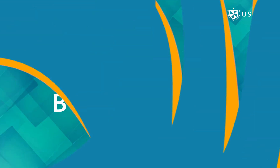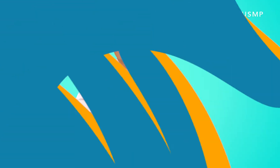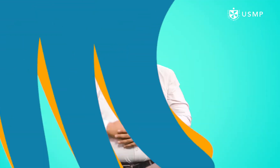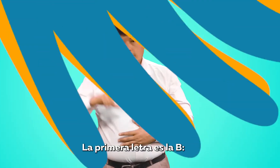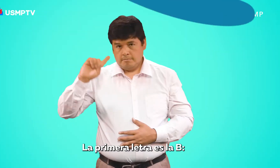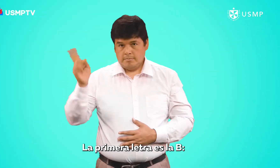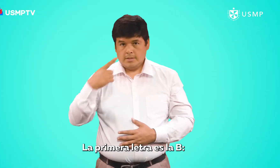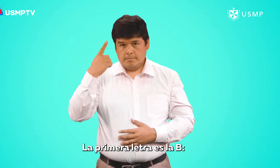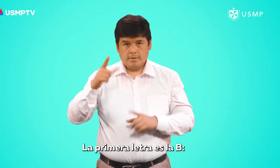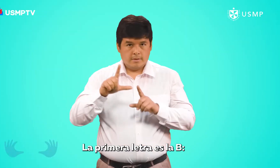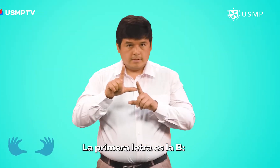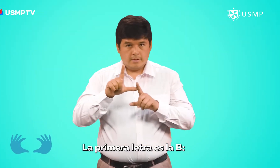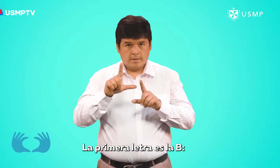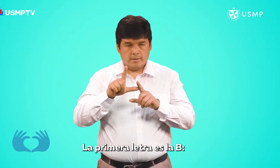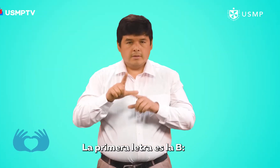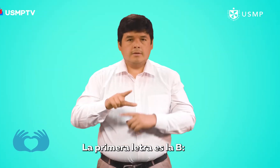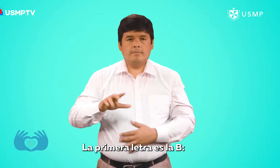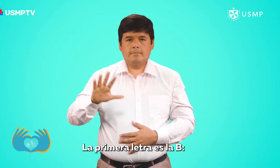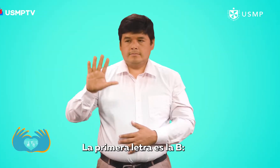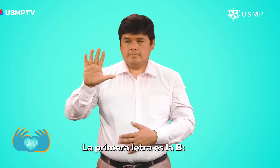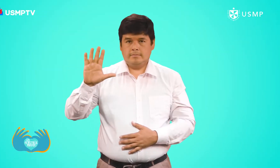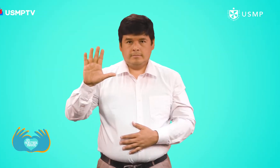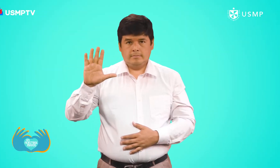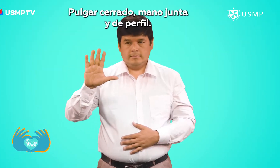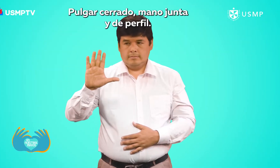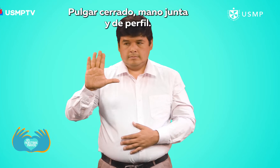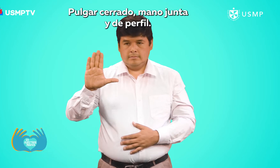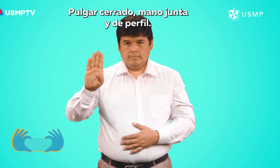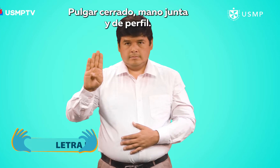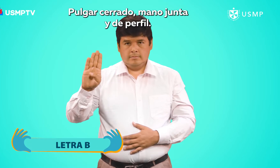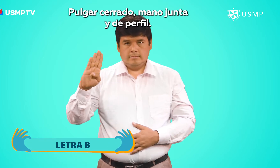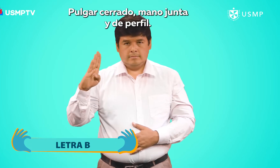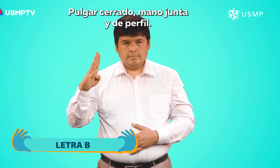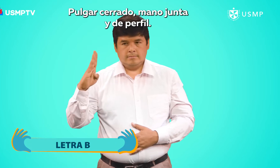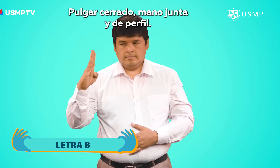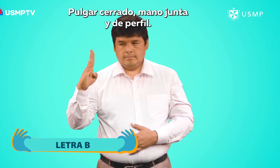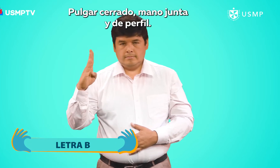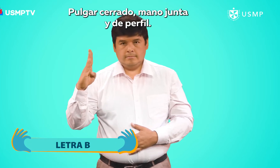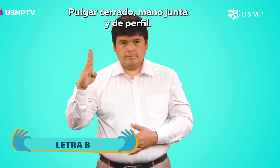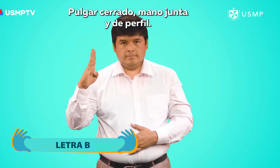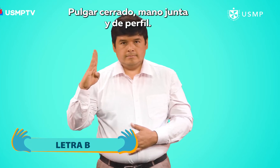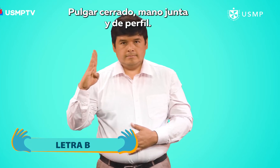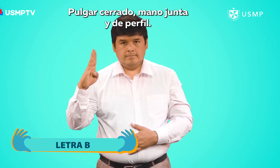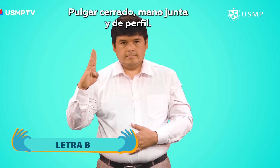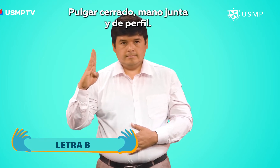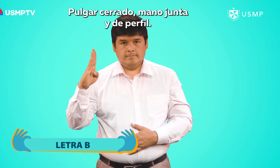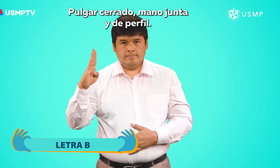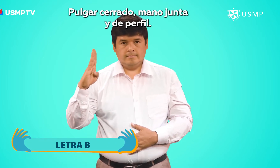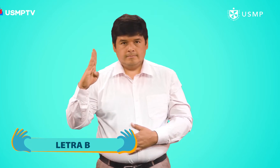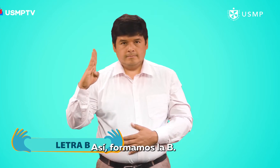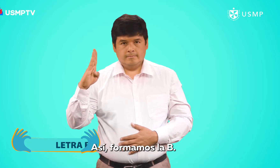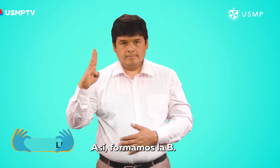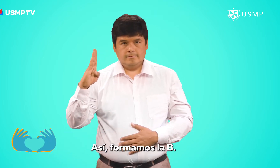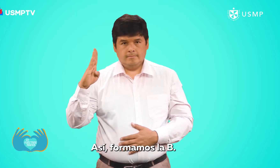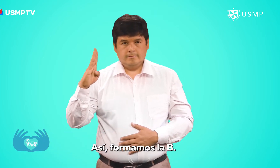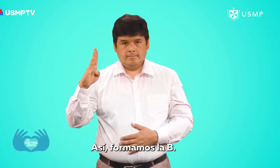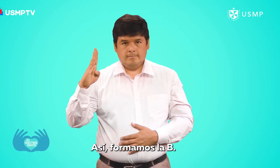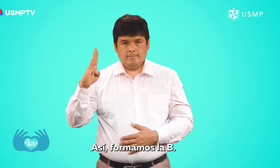La primera letra es la B. Pulgar cerrado, mano junta y de perfil. Así formamos la B.